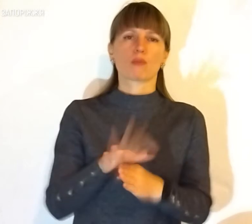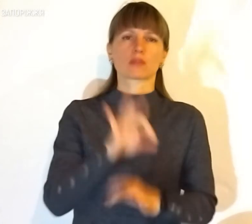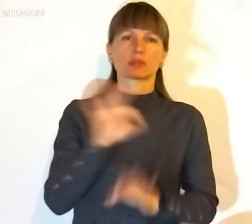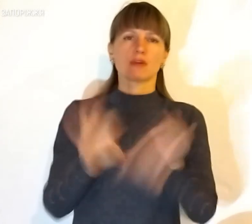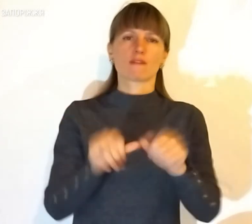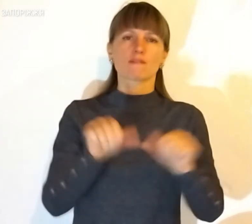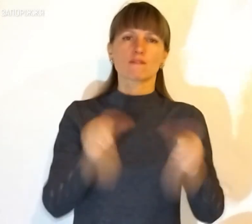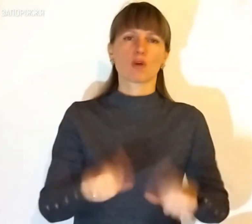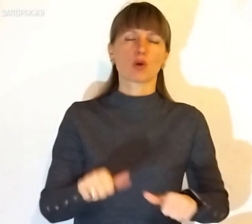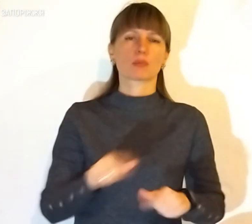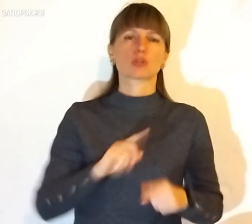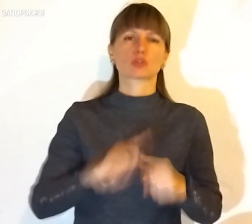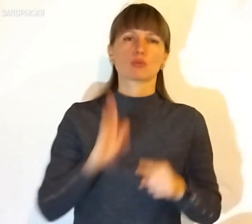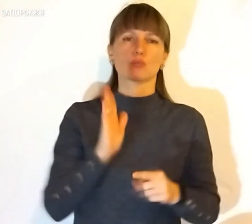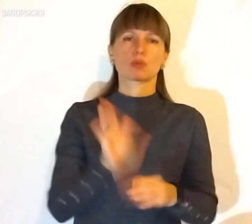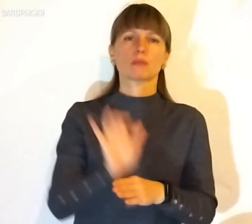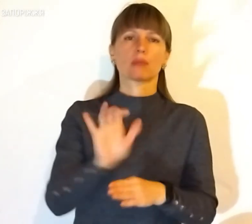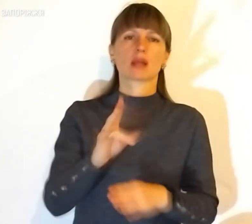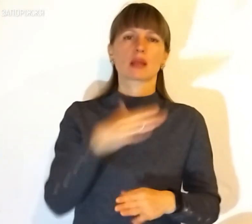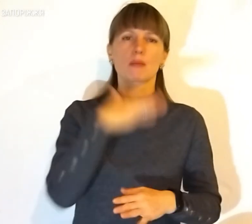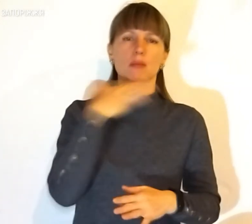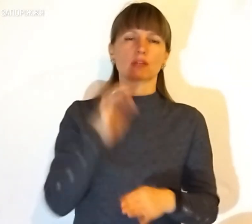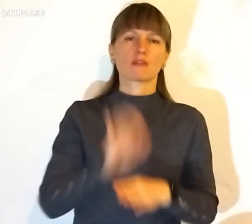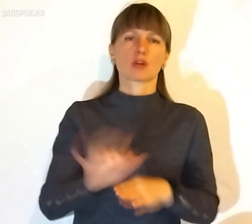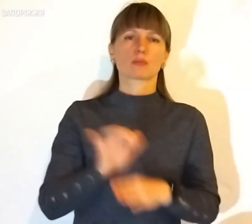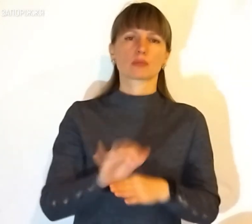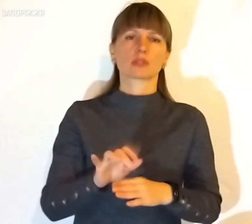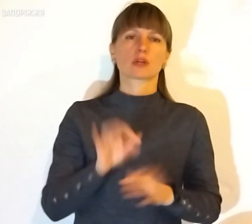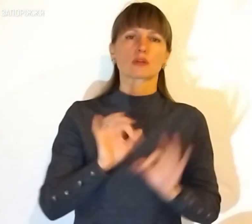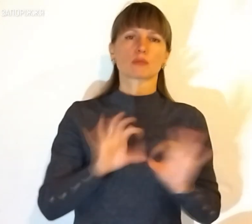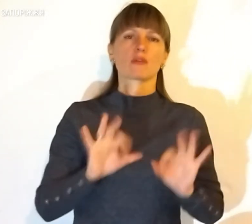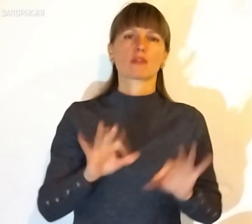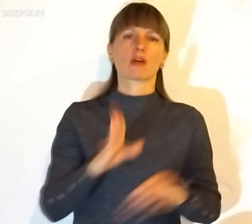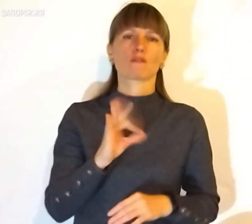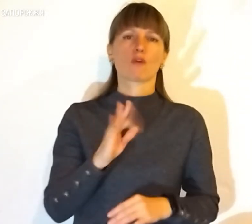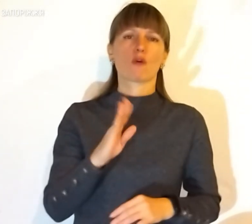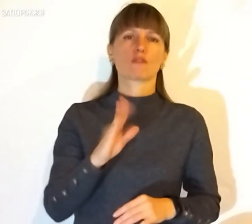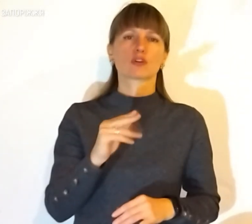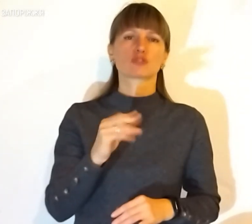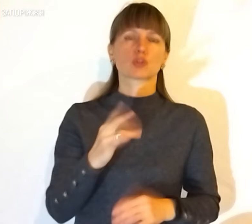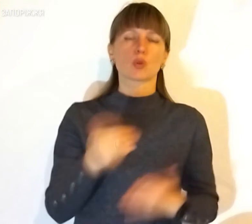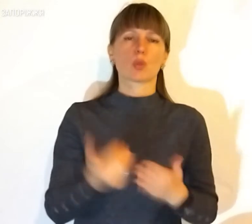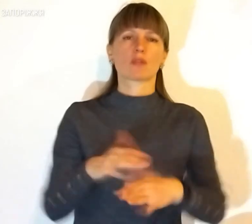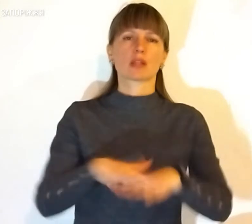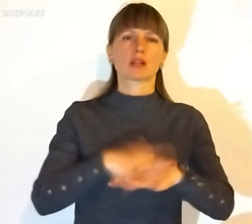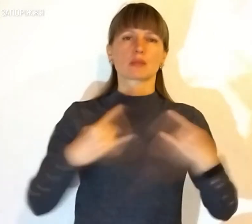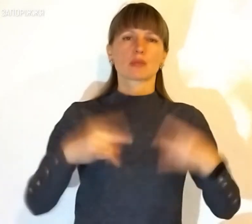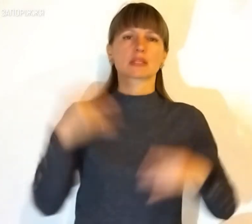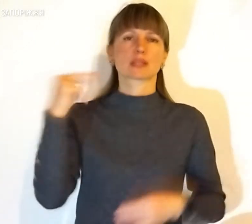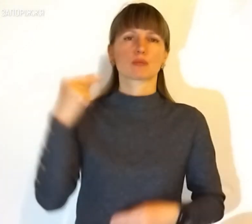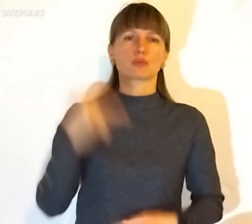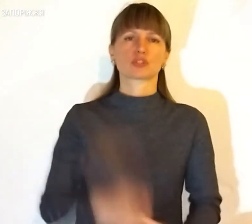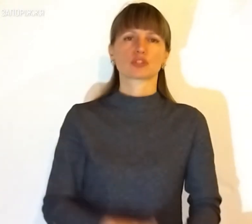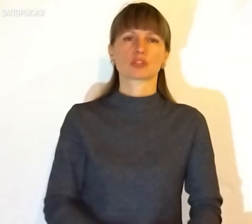розробили форми. Незабаром відправлятимуть на масове виробництво, розповідає Геннадій Вовченко. Новини на Суспільному. Запоріжжя.